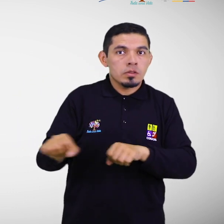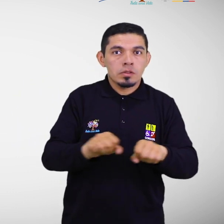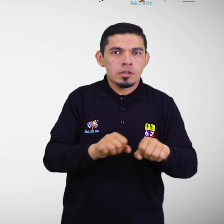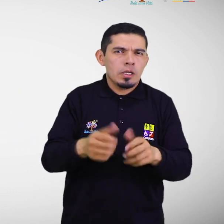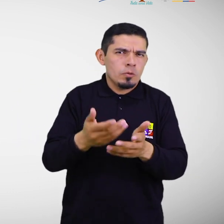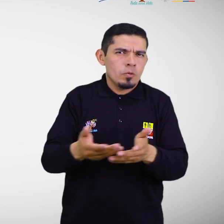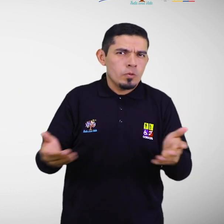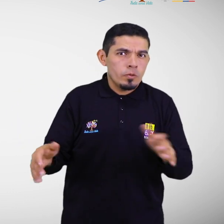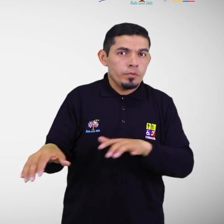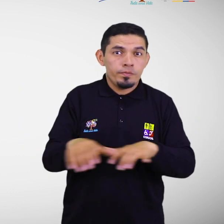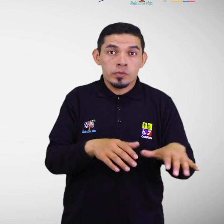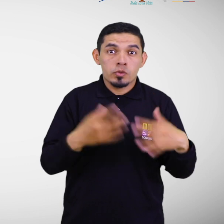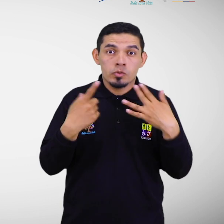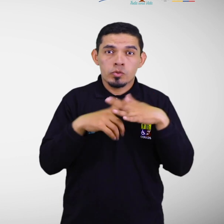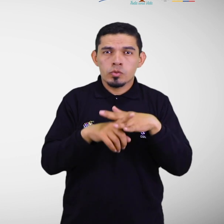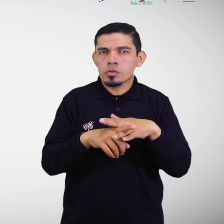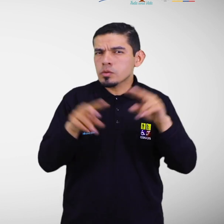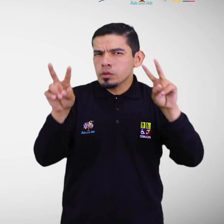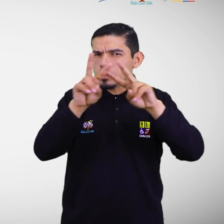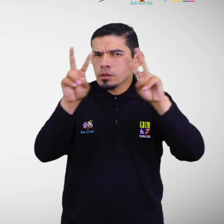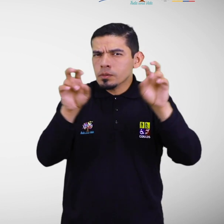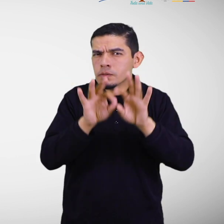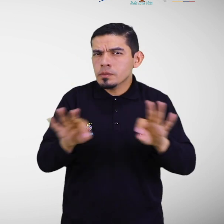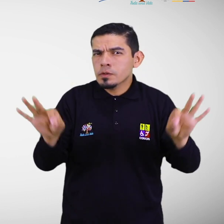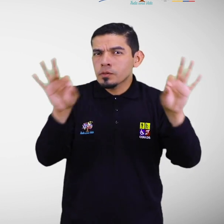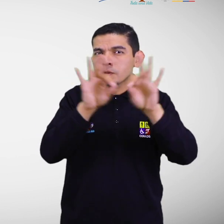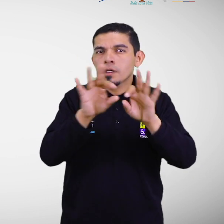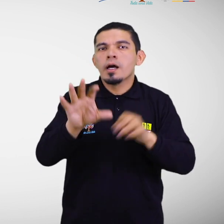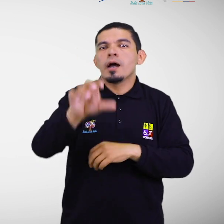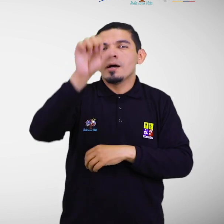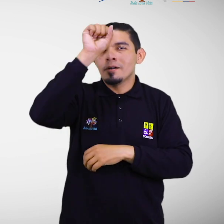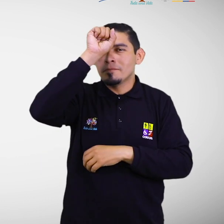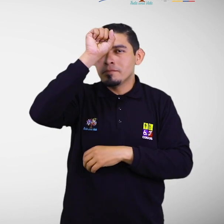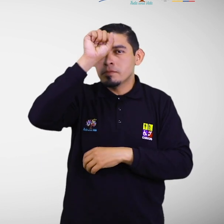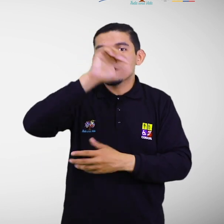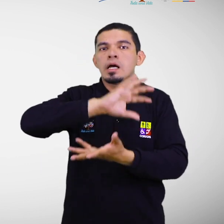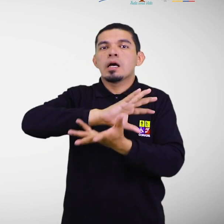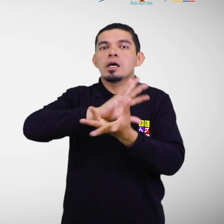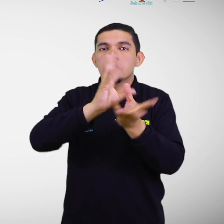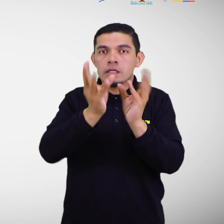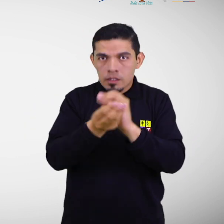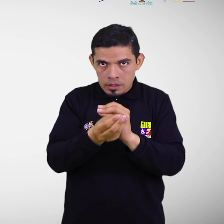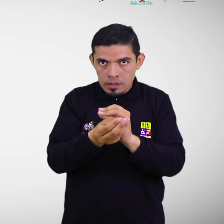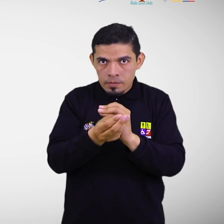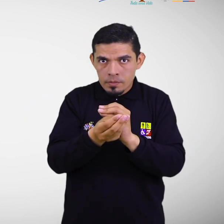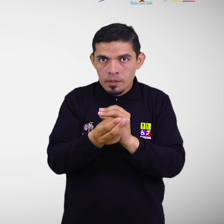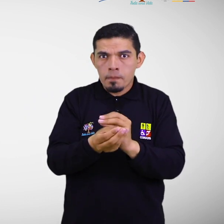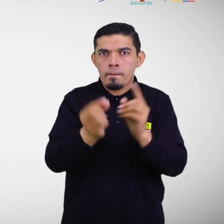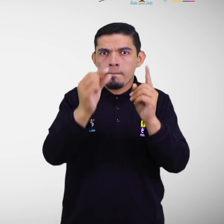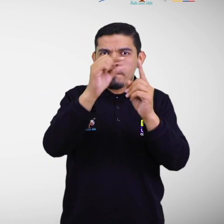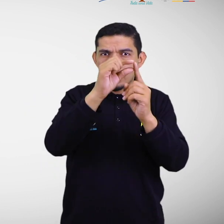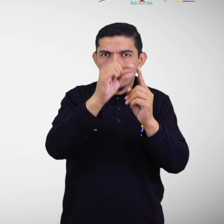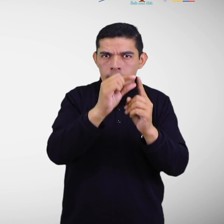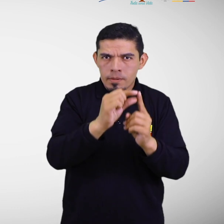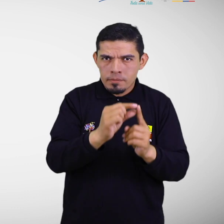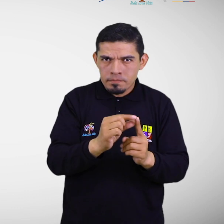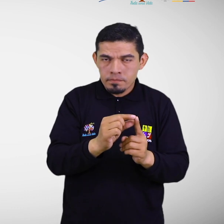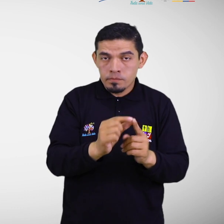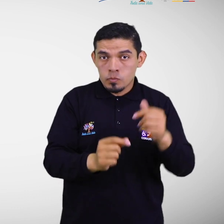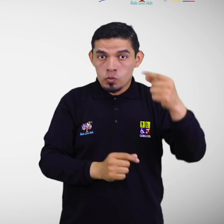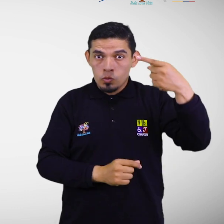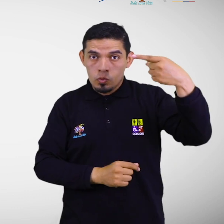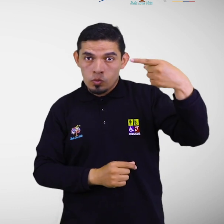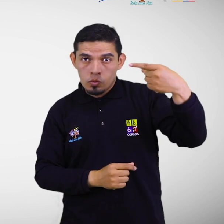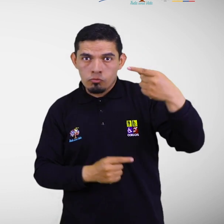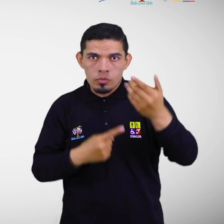campo de la gestión inclusiva, es fundamental comprender, adaptar y aplicar las siguientes terminologías. 1.